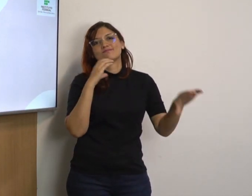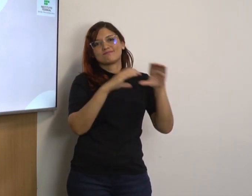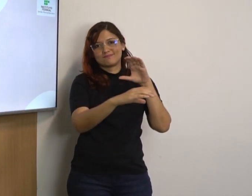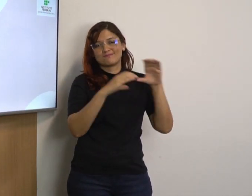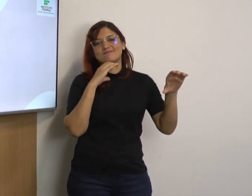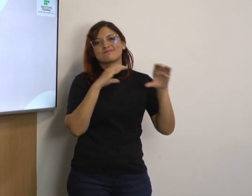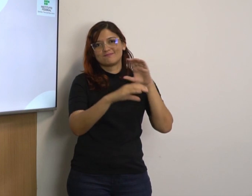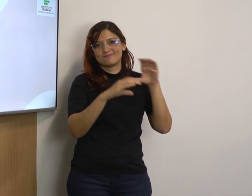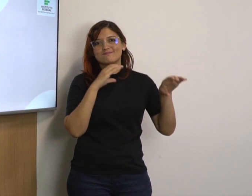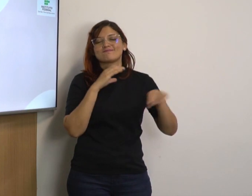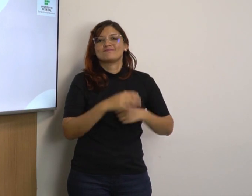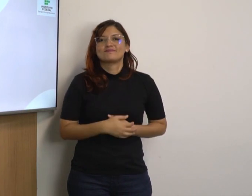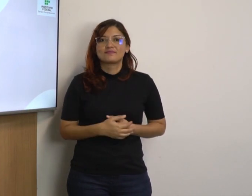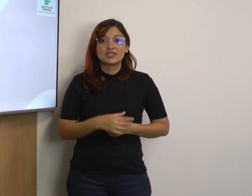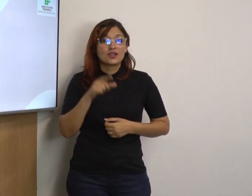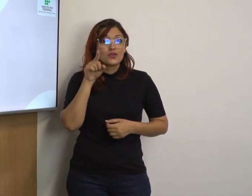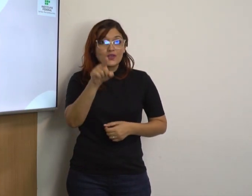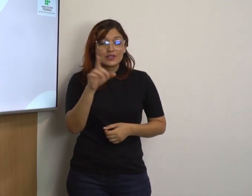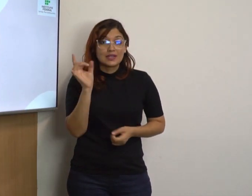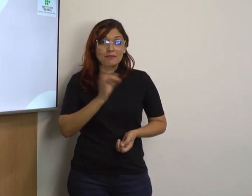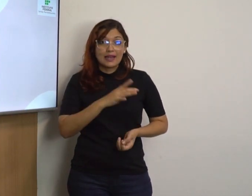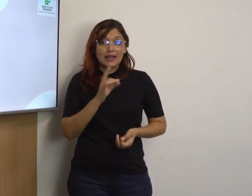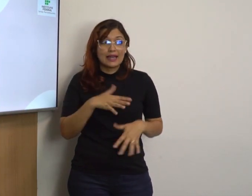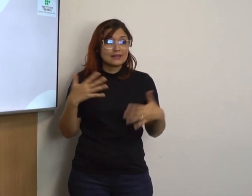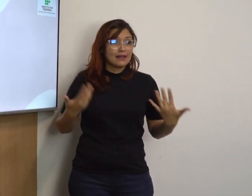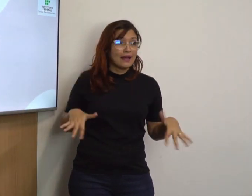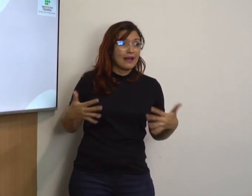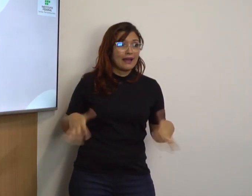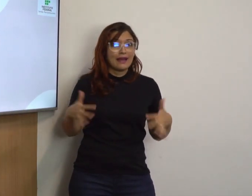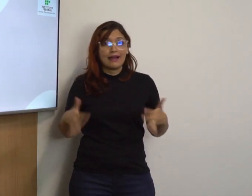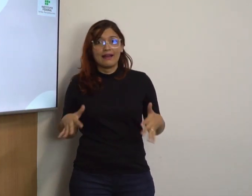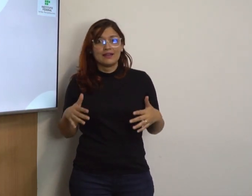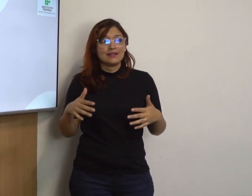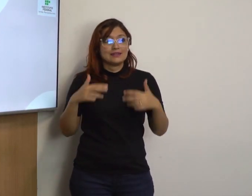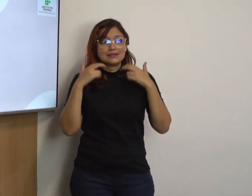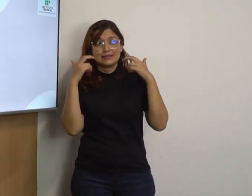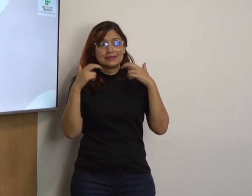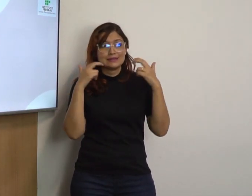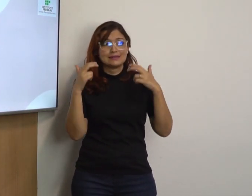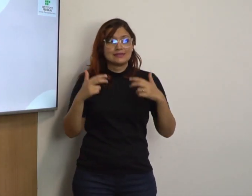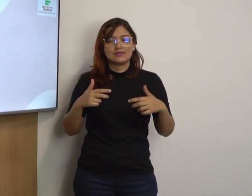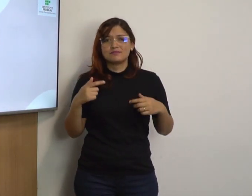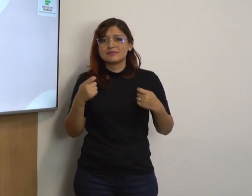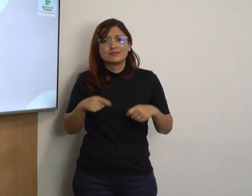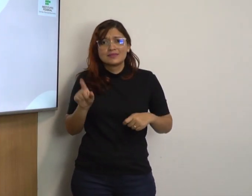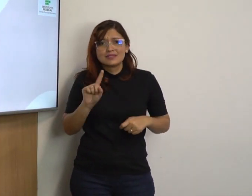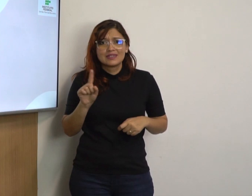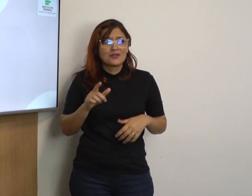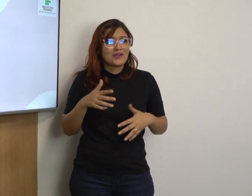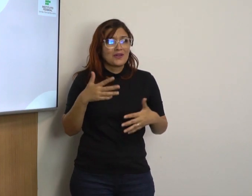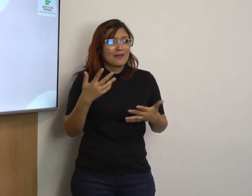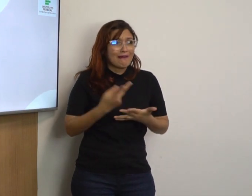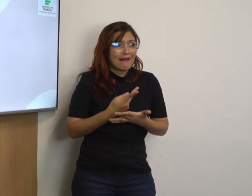contato com o surdo. Às vezes você pode ficar com medo, com vergonha, mas não precisa